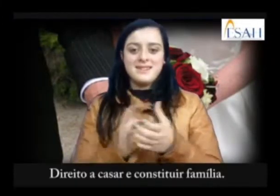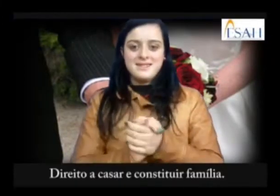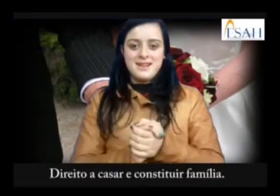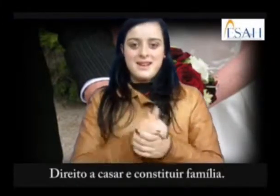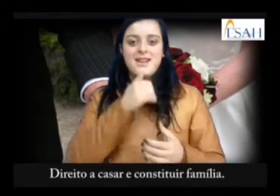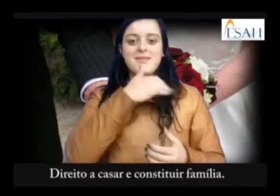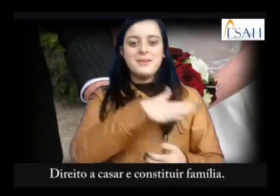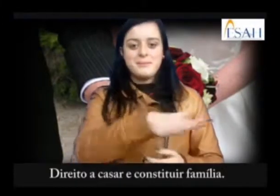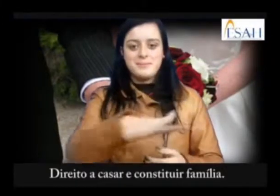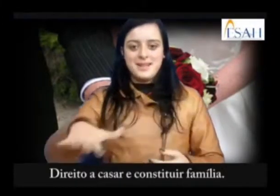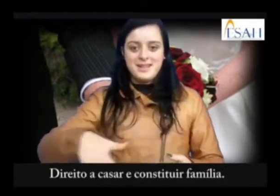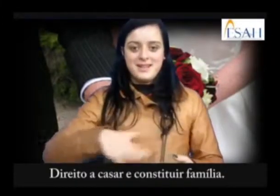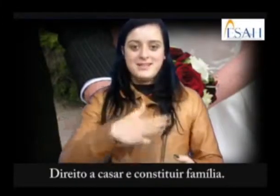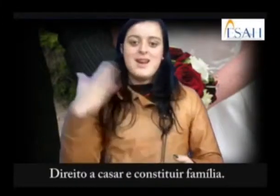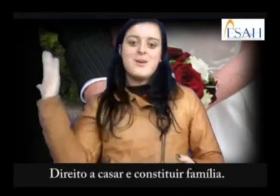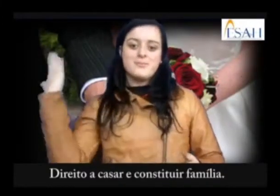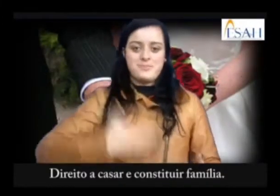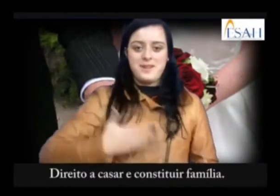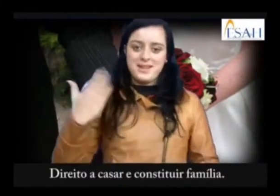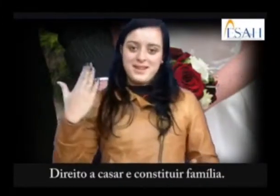Direito a casar e constituir família.